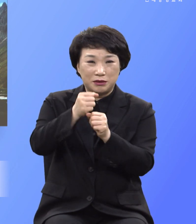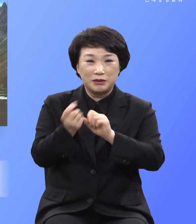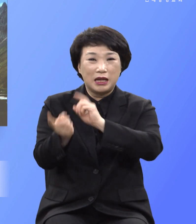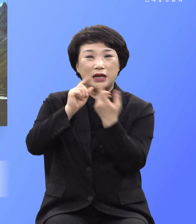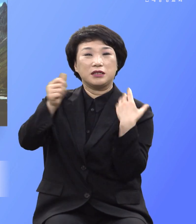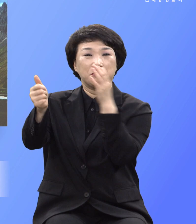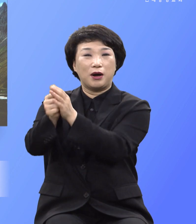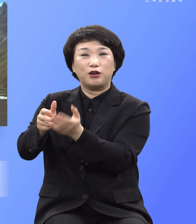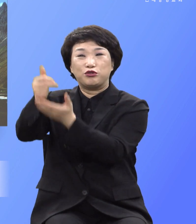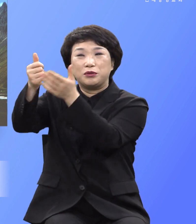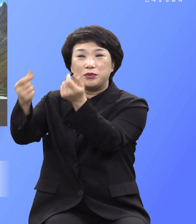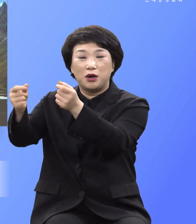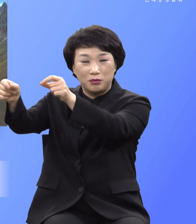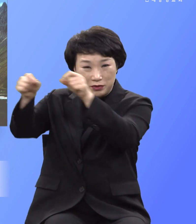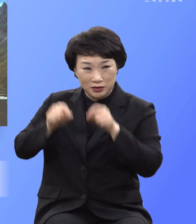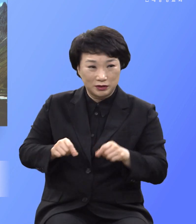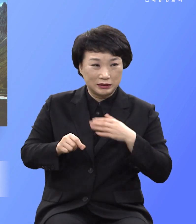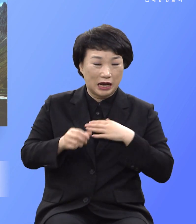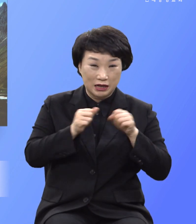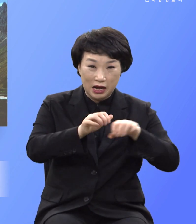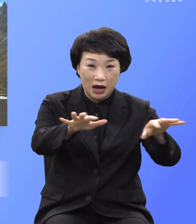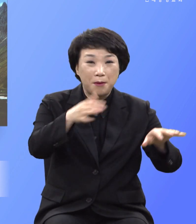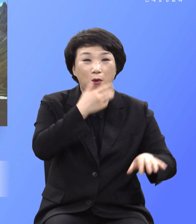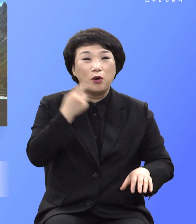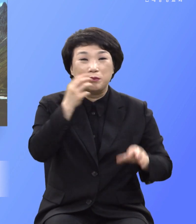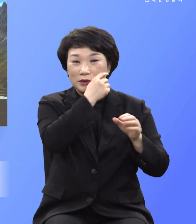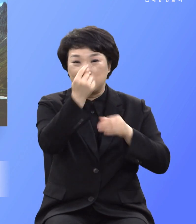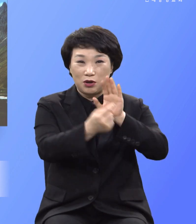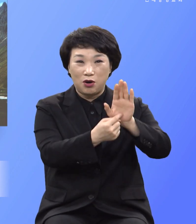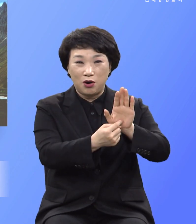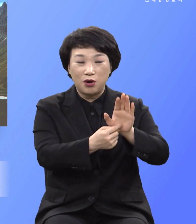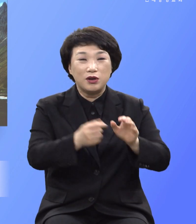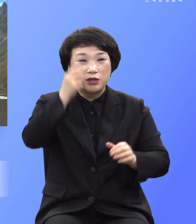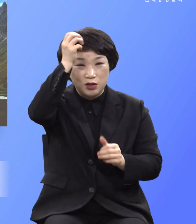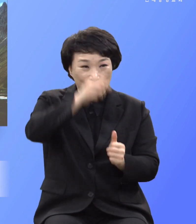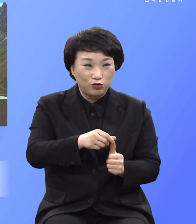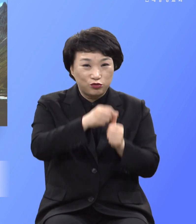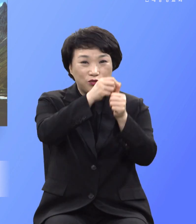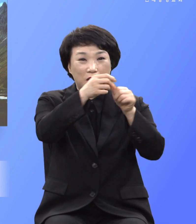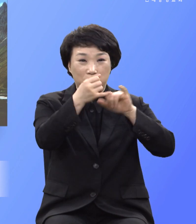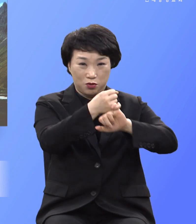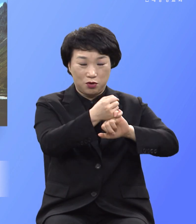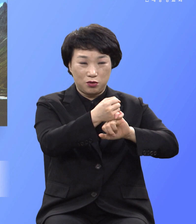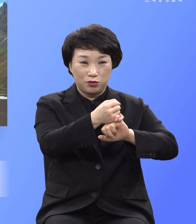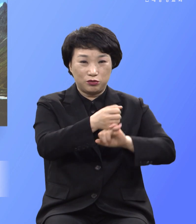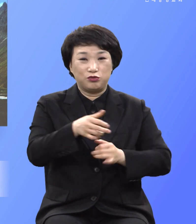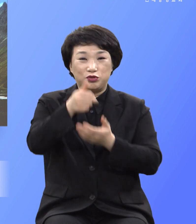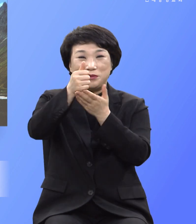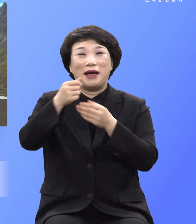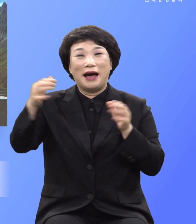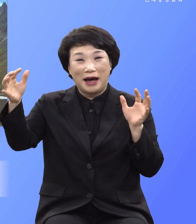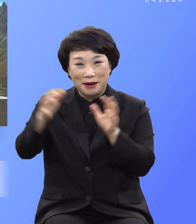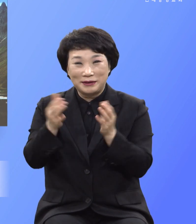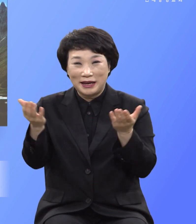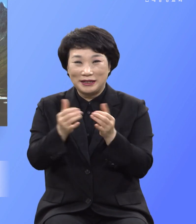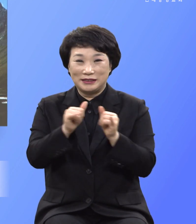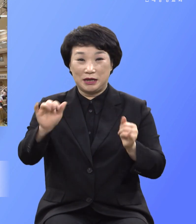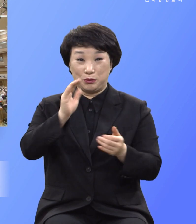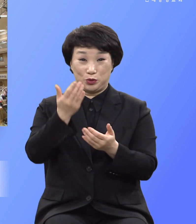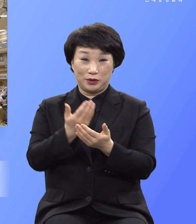나도 가서 이 복음을 증거해서 영혼 살리고야만은 주님의 동욕자가 되게 하옵소서